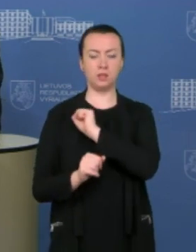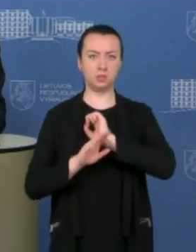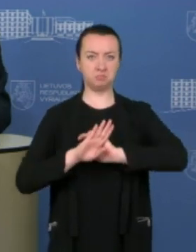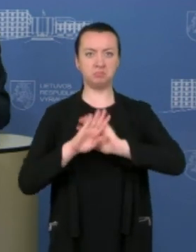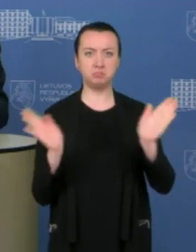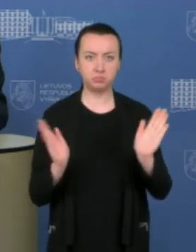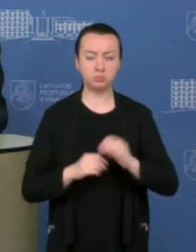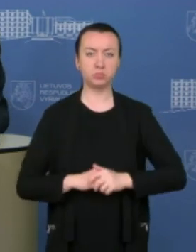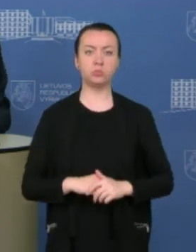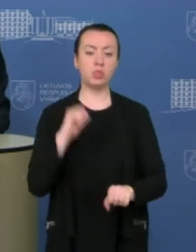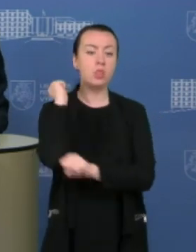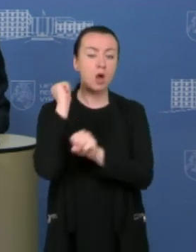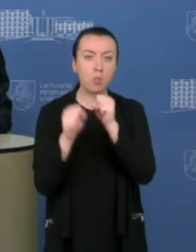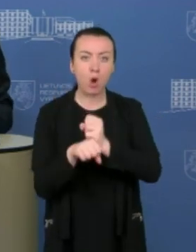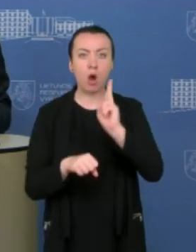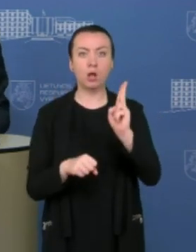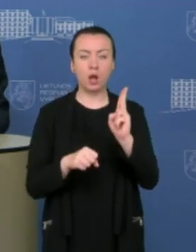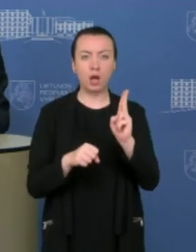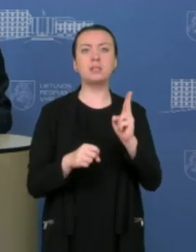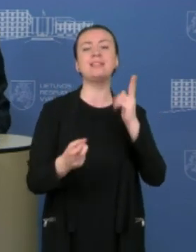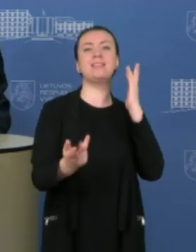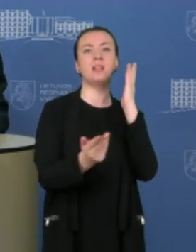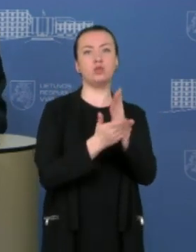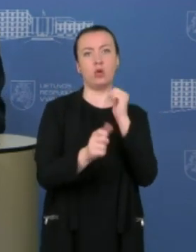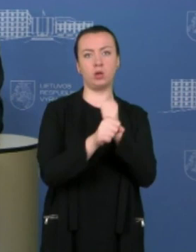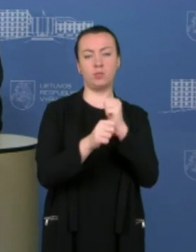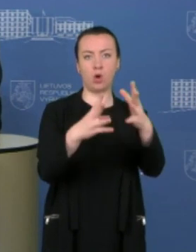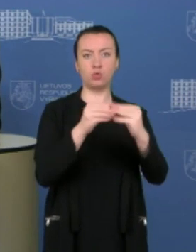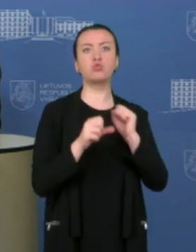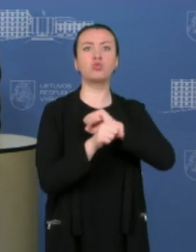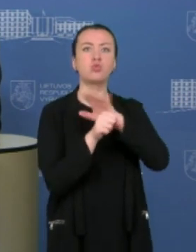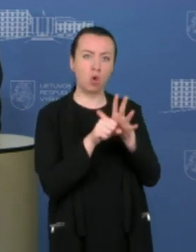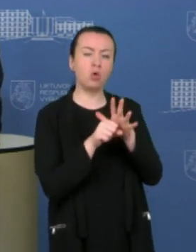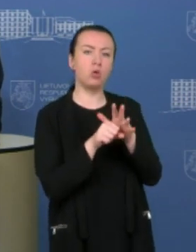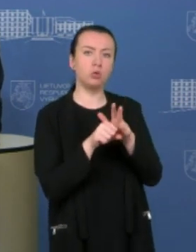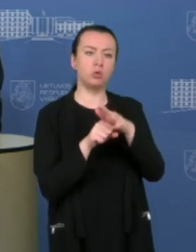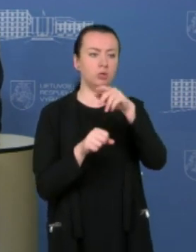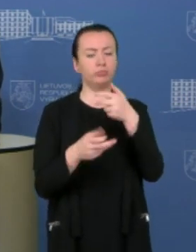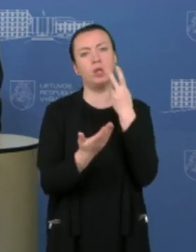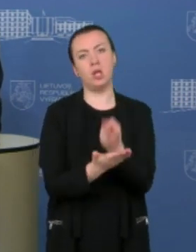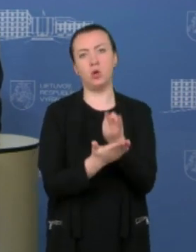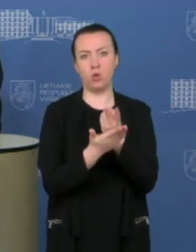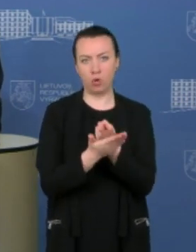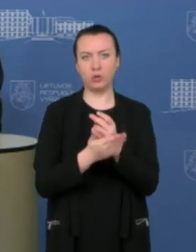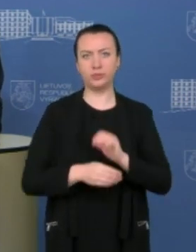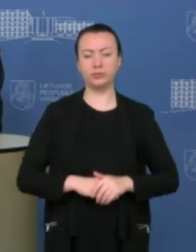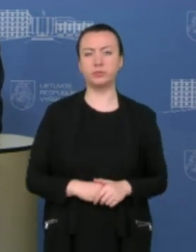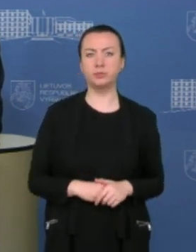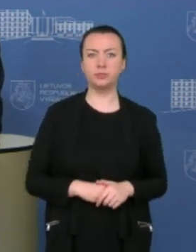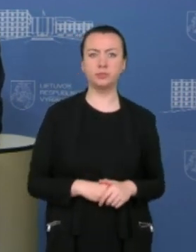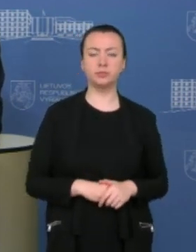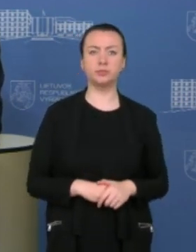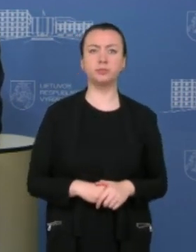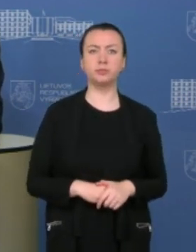ar darbuotojams, kurie yra tiesiogiai susiję su COVID lygos gydimu